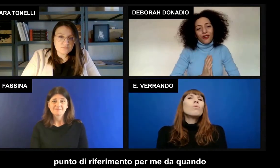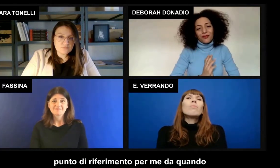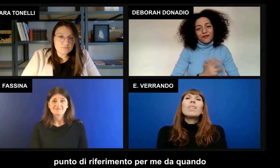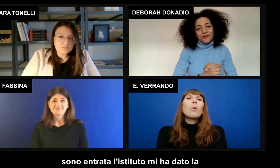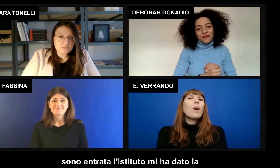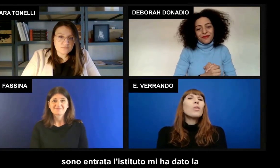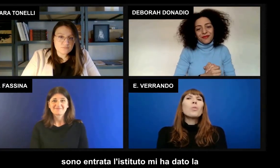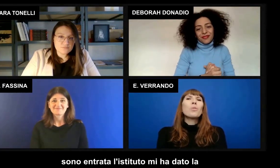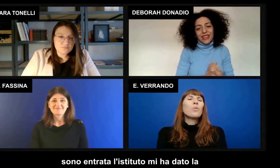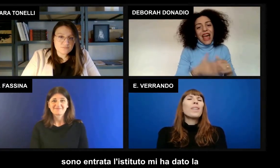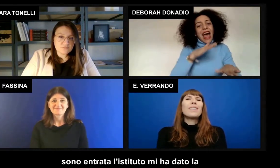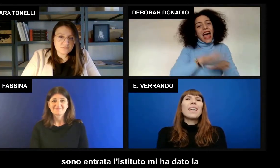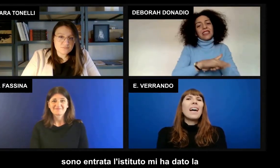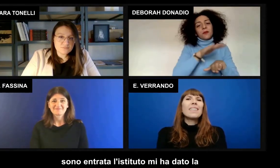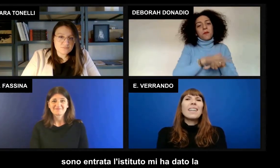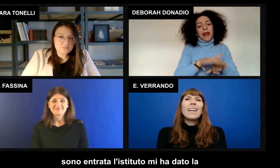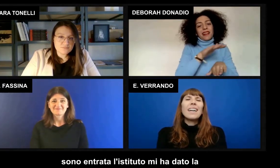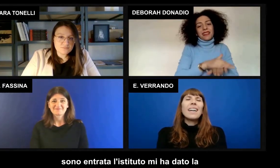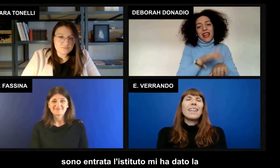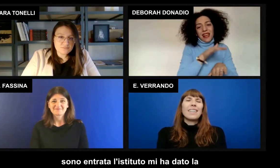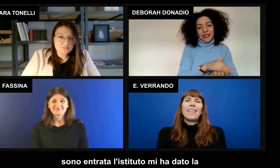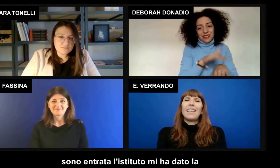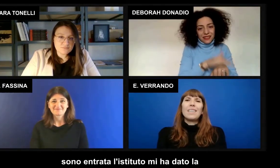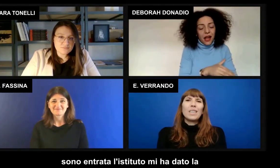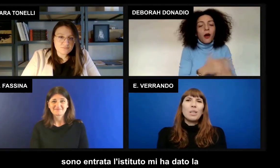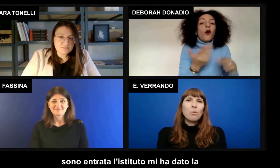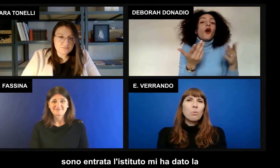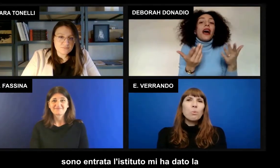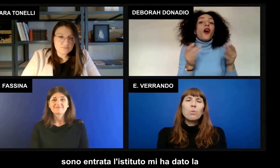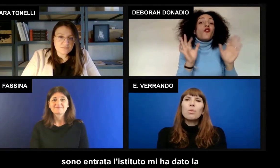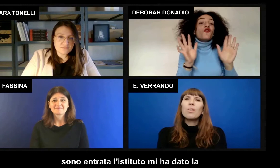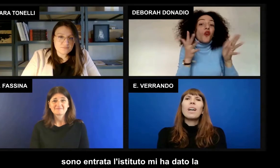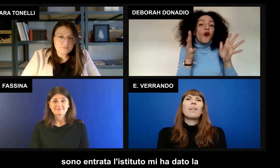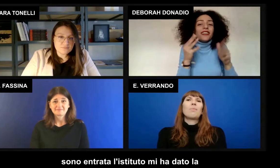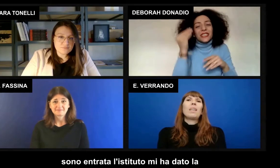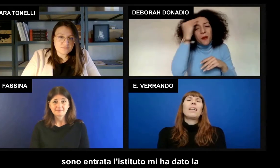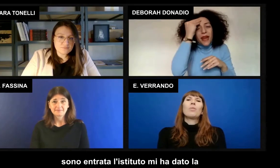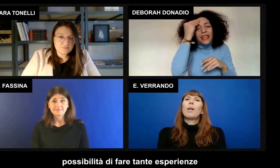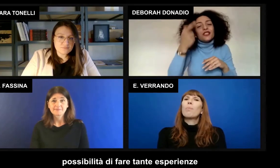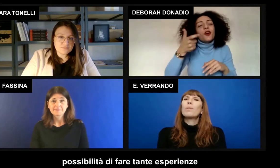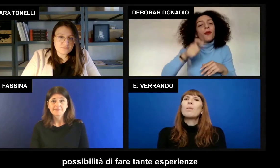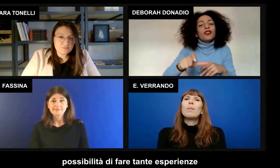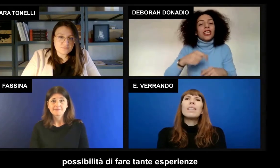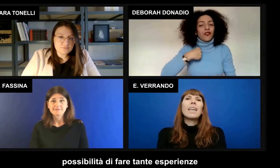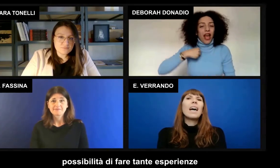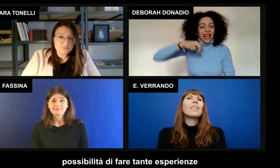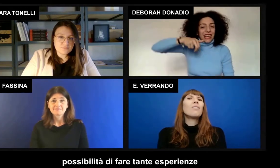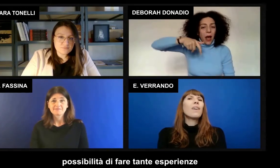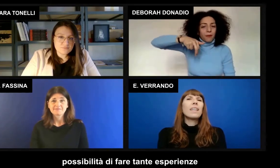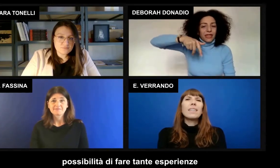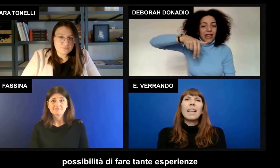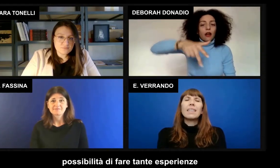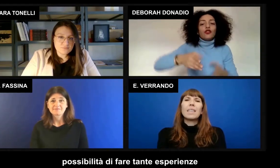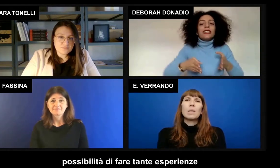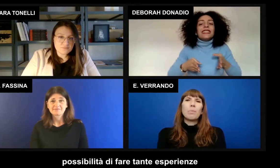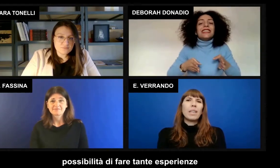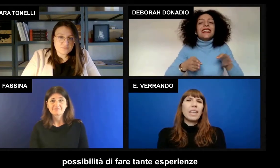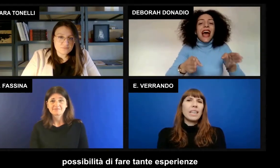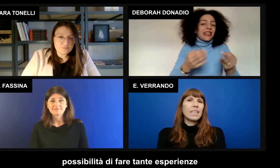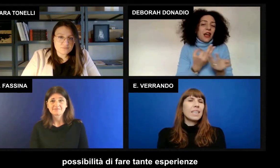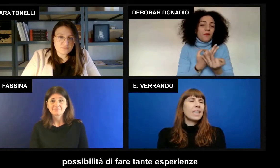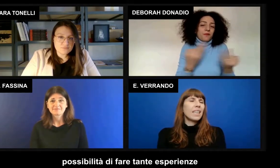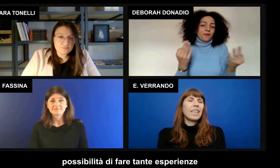Da quando sono entrata all'Istituto mi ha dato la possibilità di fare tante